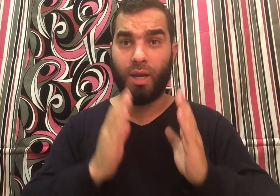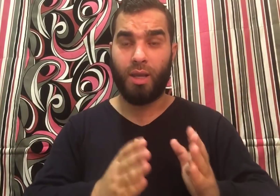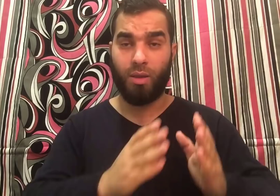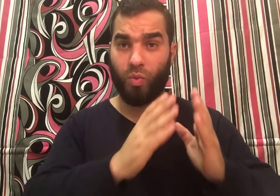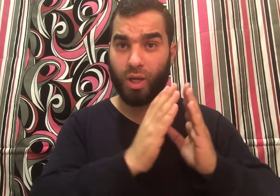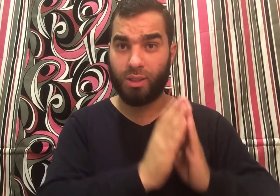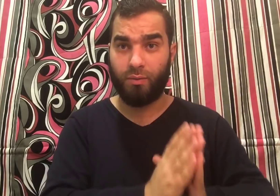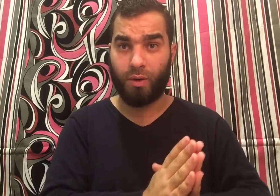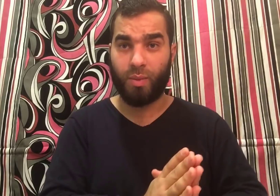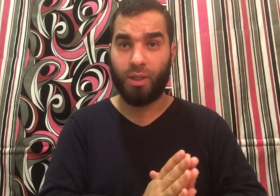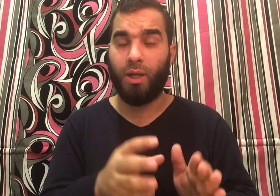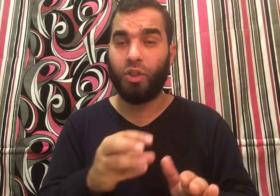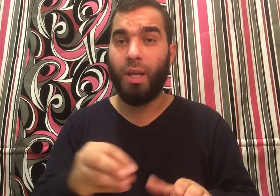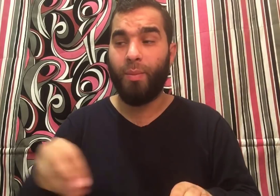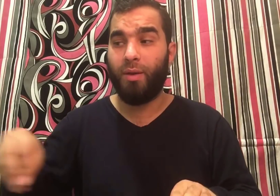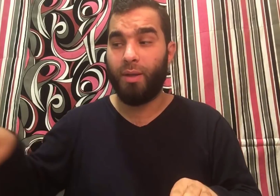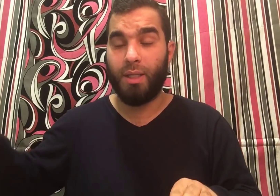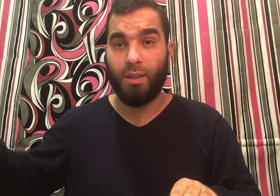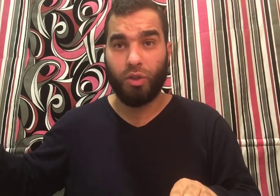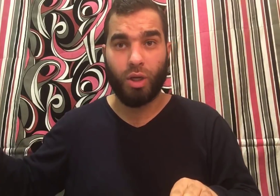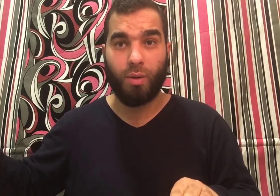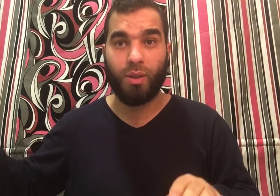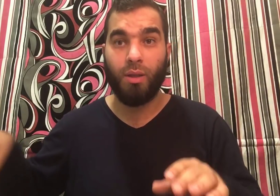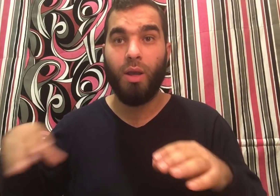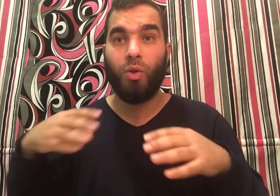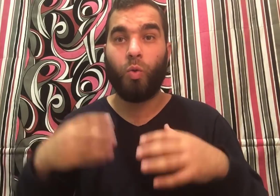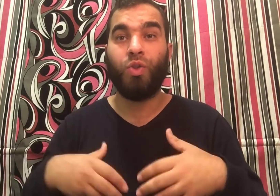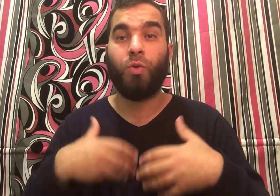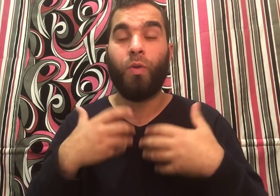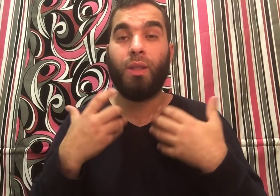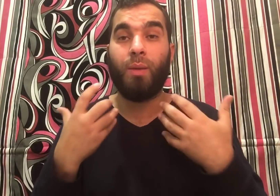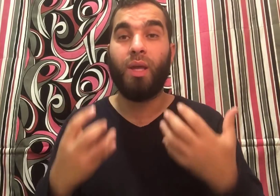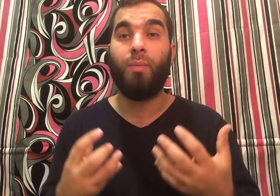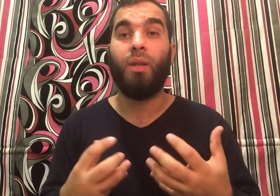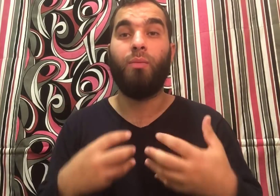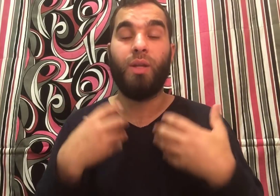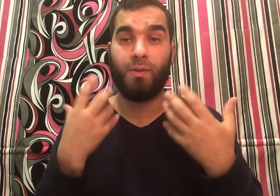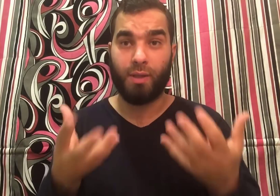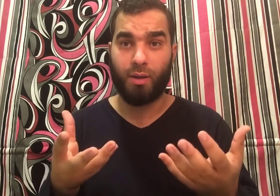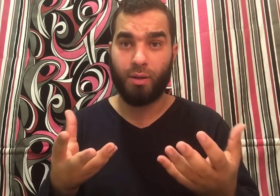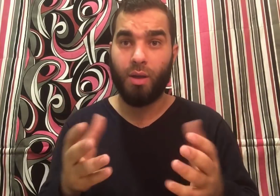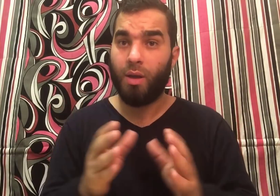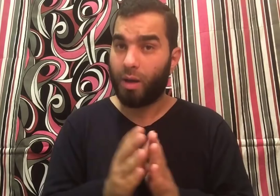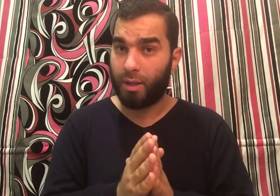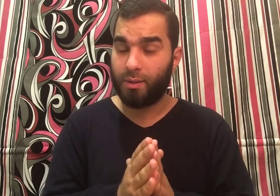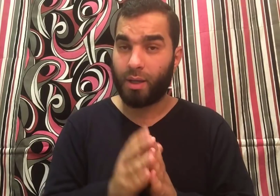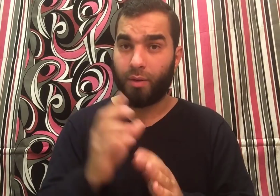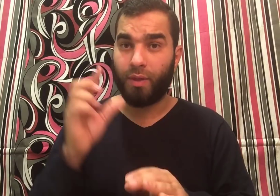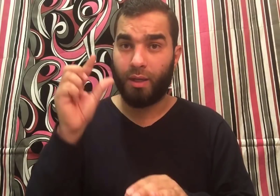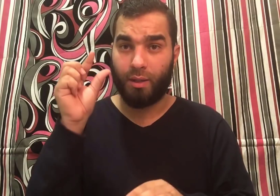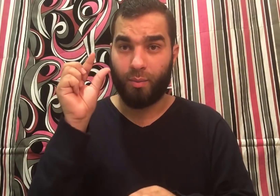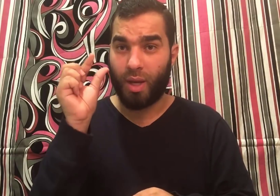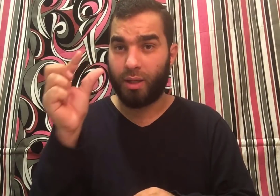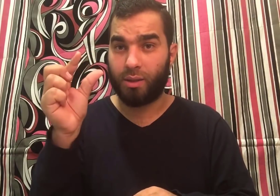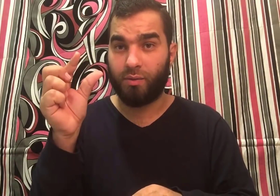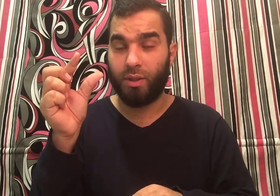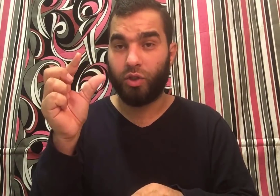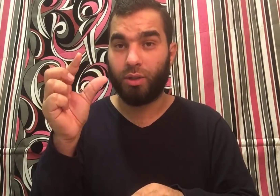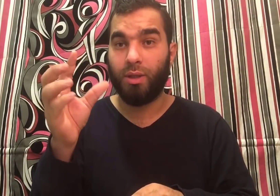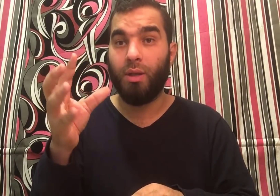علاجي مكثف في رمضان عشان لما ينتهي شهر رمضان تكونش فيه تماما من السحر خلاص عرفنا أن معنى تصفيد الشياطين